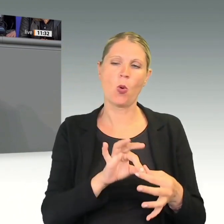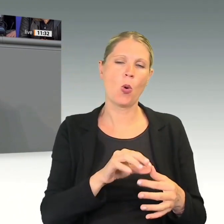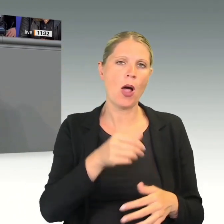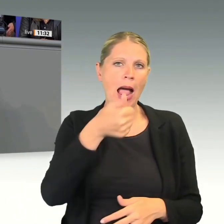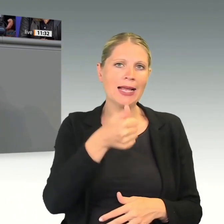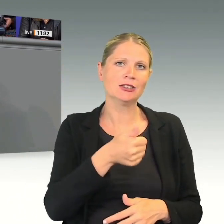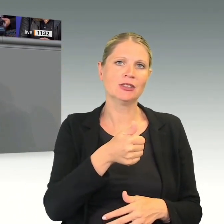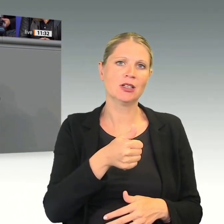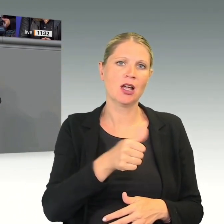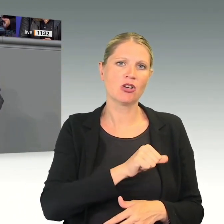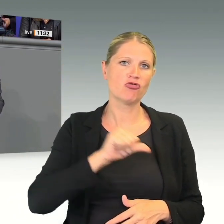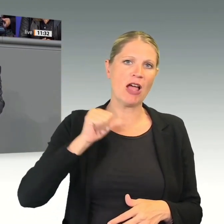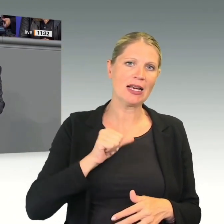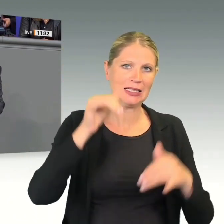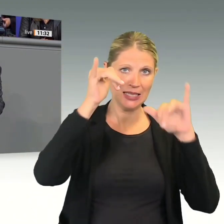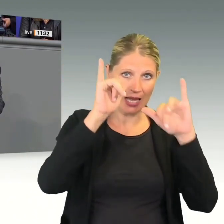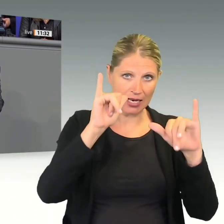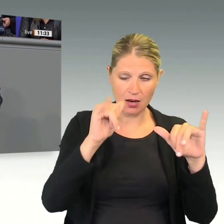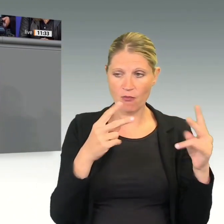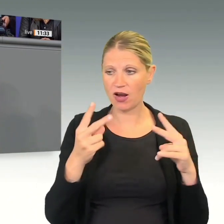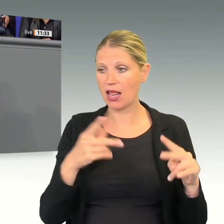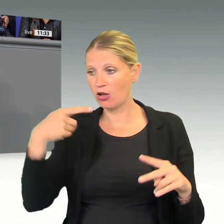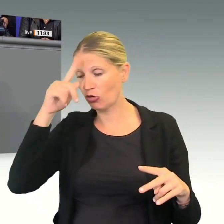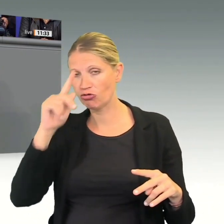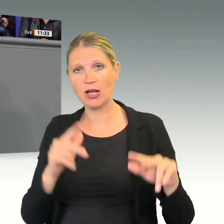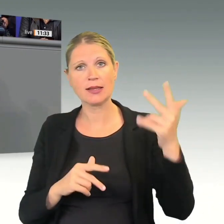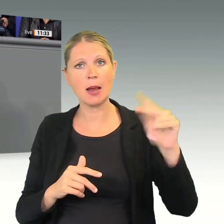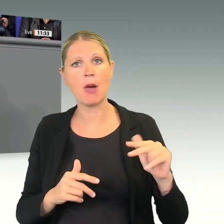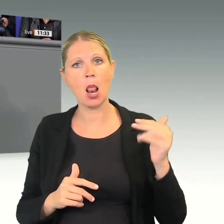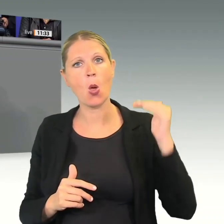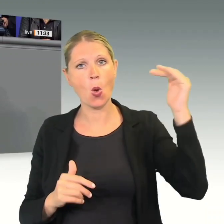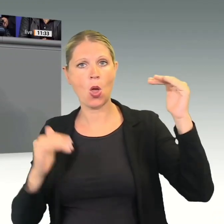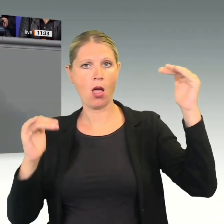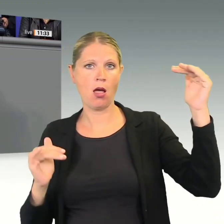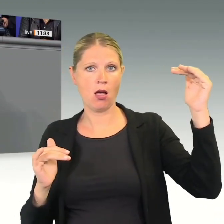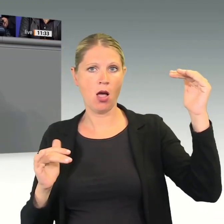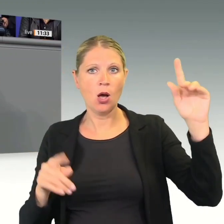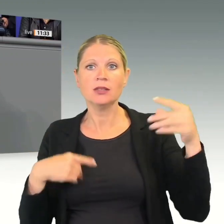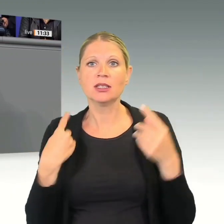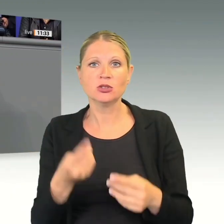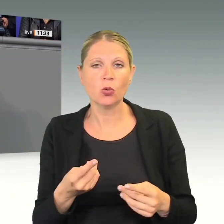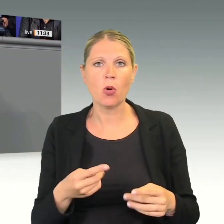Regionalität der Lebensmittelversorgung statt auf Billigfleisch, was quer über den Atlantik verschifft wird.